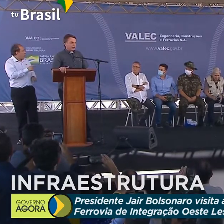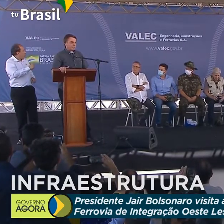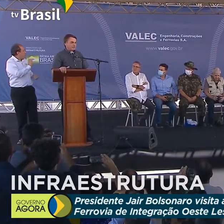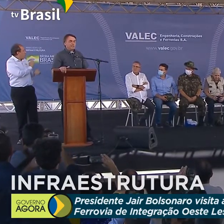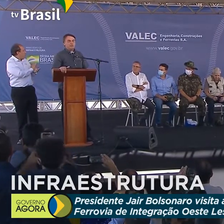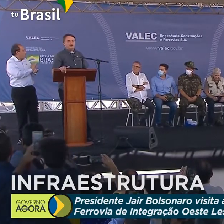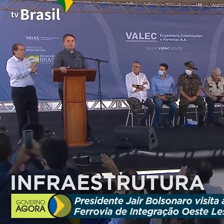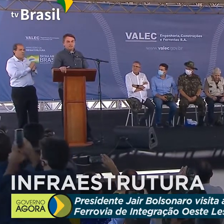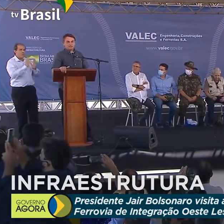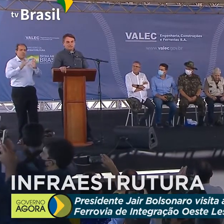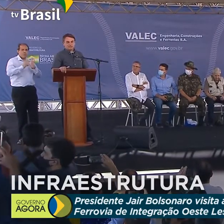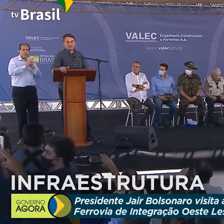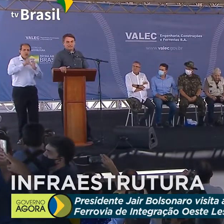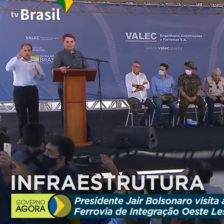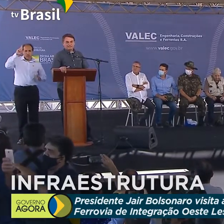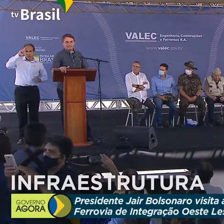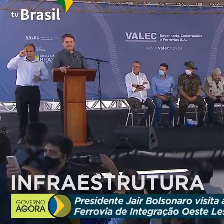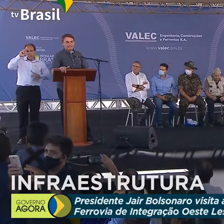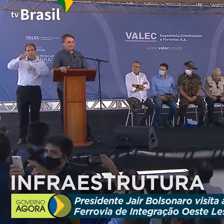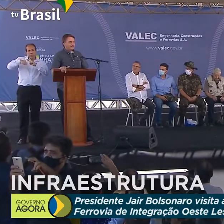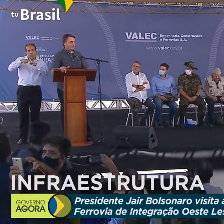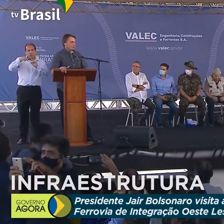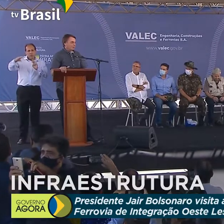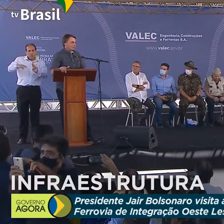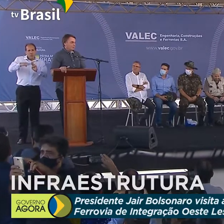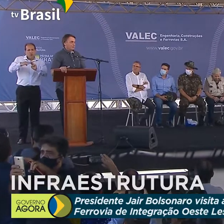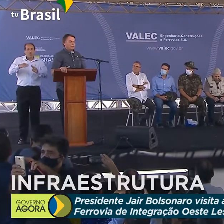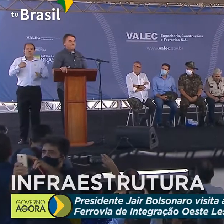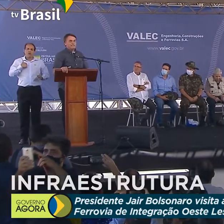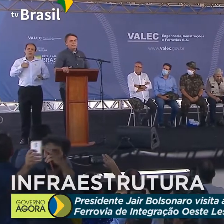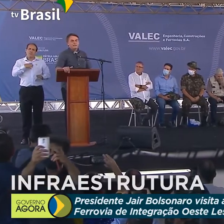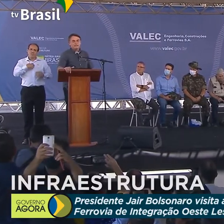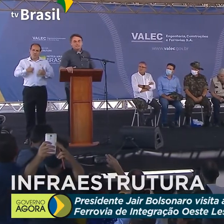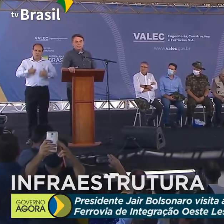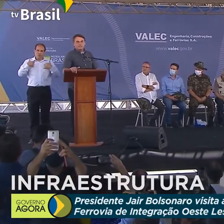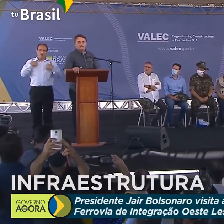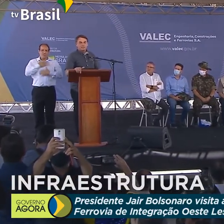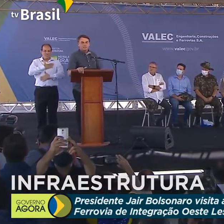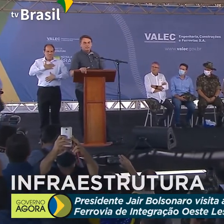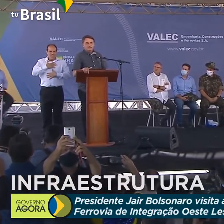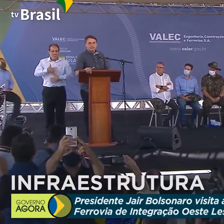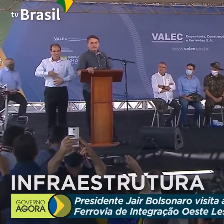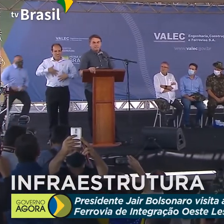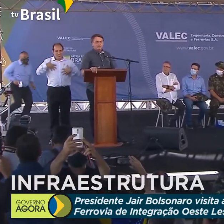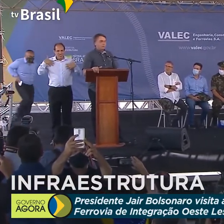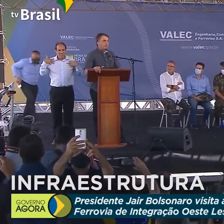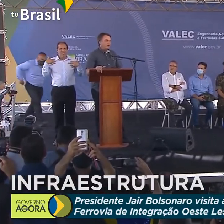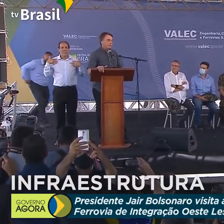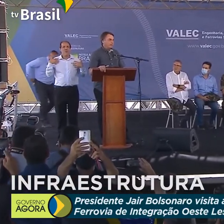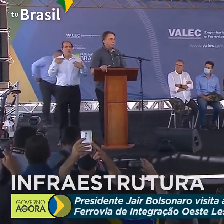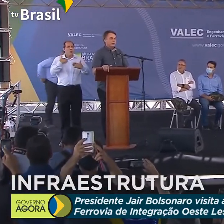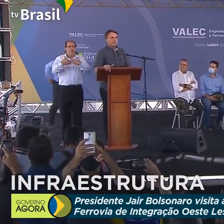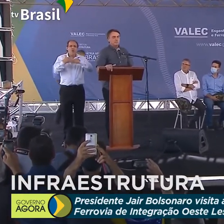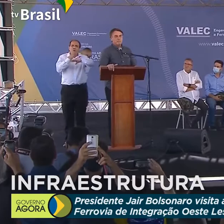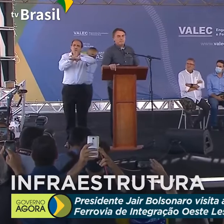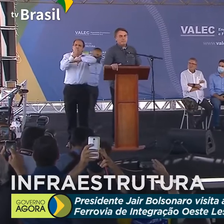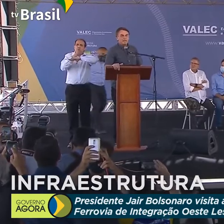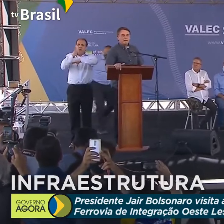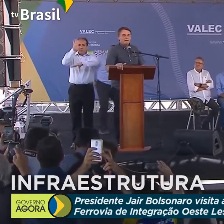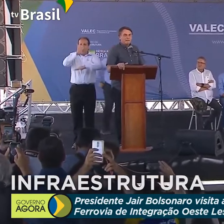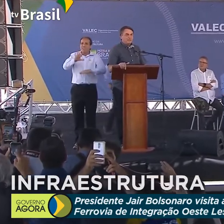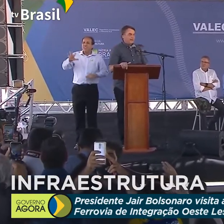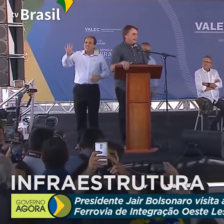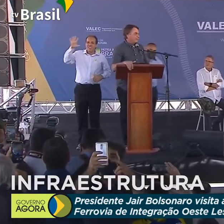quadro do Exército e das nossas Forças Armadas. Então, o orgulho, o prazer, a satisfação de ir para qualquer lugar do Brasil